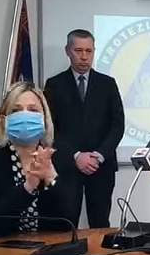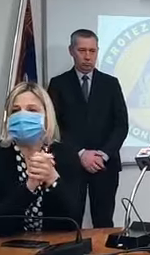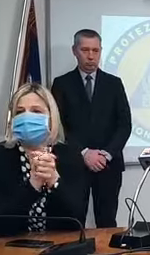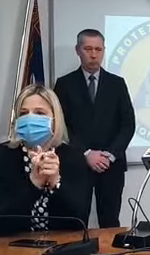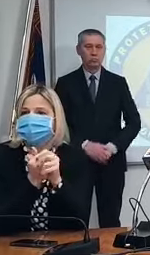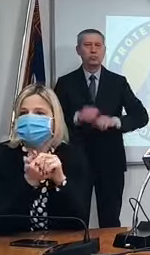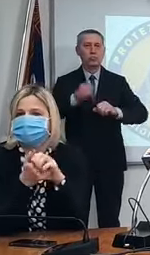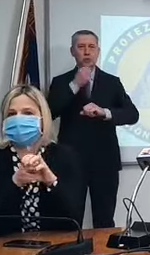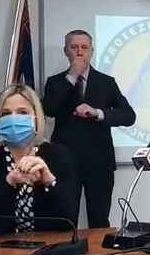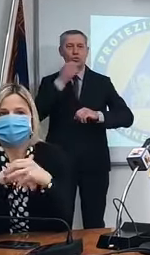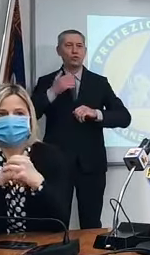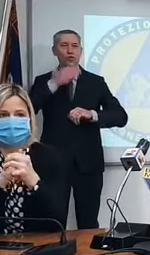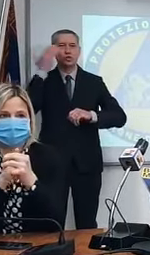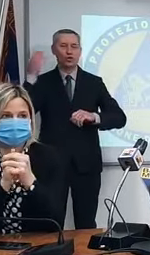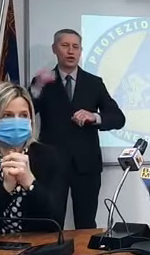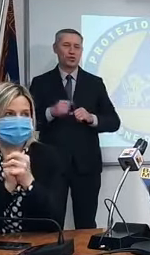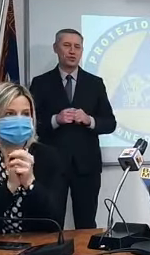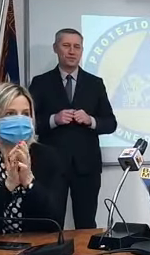Buongiorno,